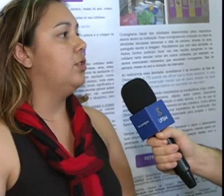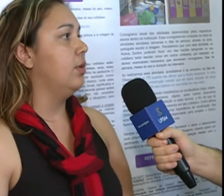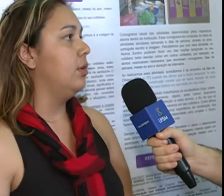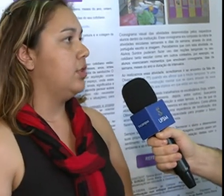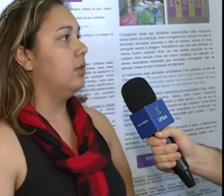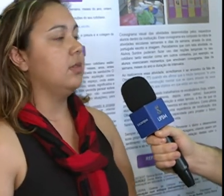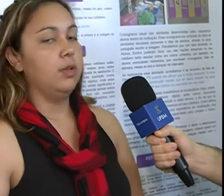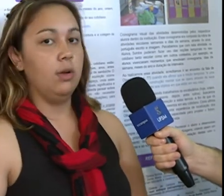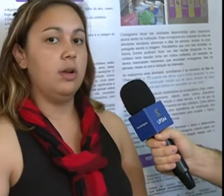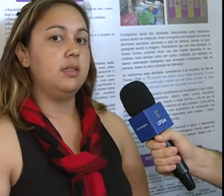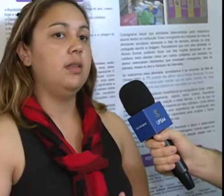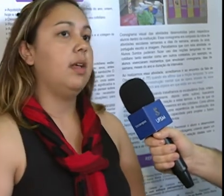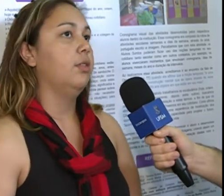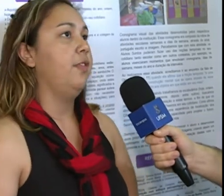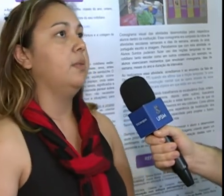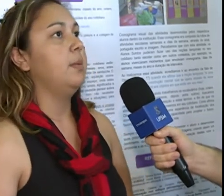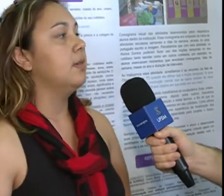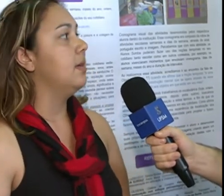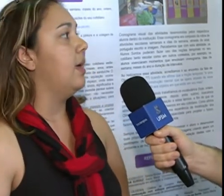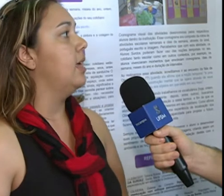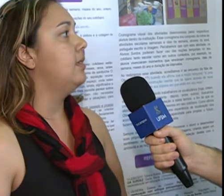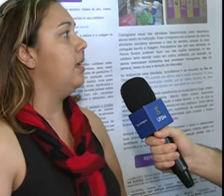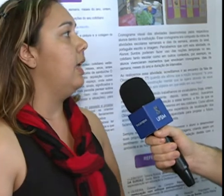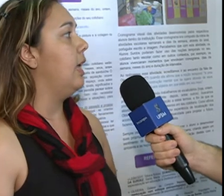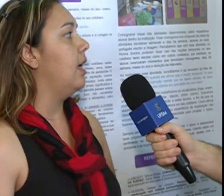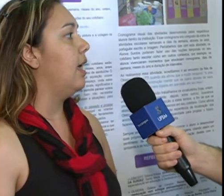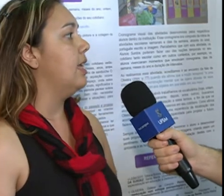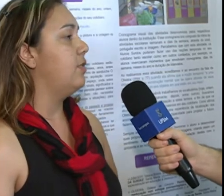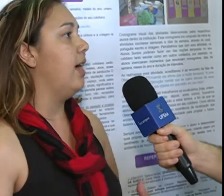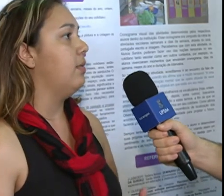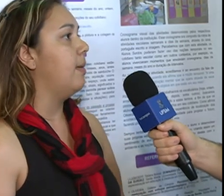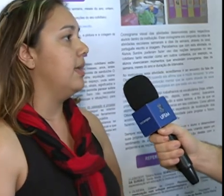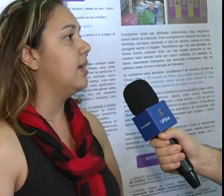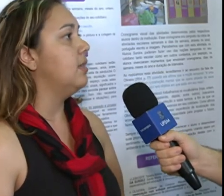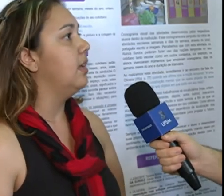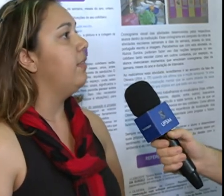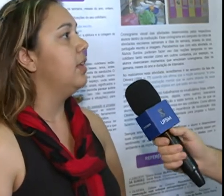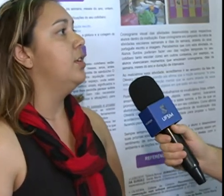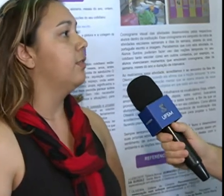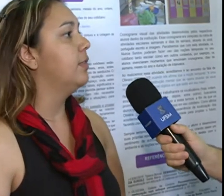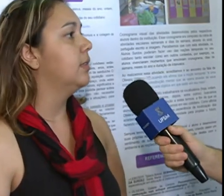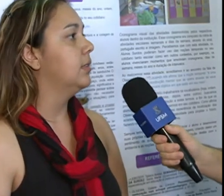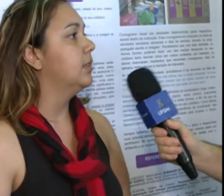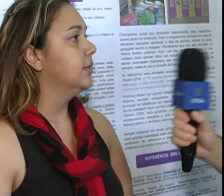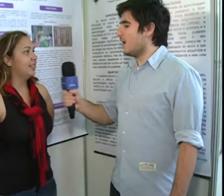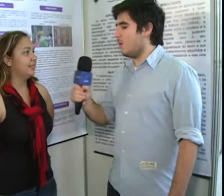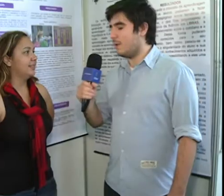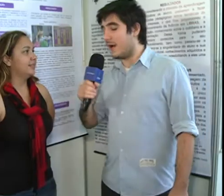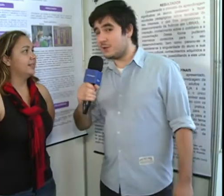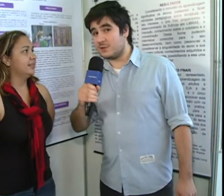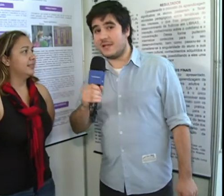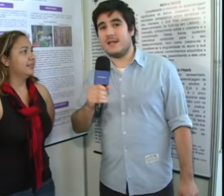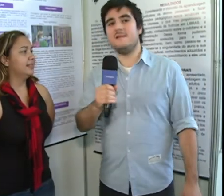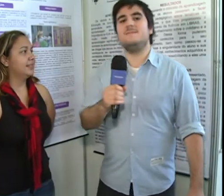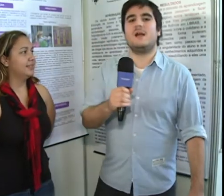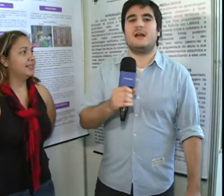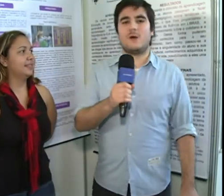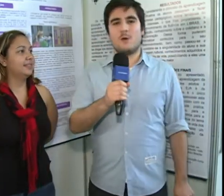julho de 2012, no fim do primeiro semestre, e eles tiveram um aprendizado significativo. Obrigado, Josiele. Gregório